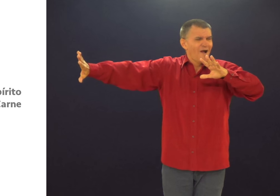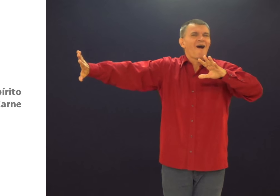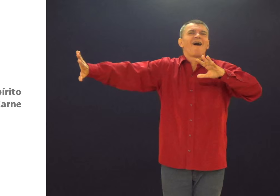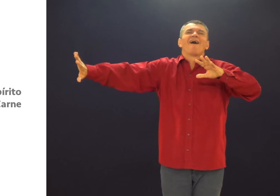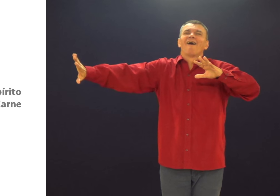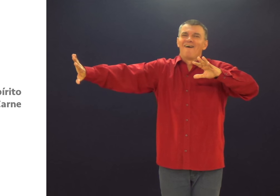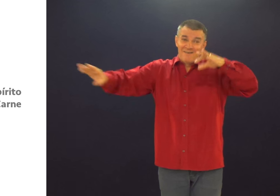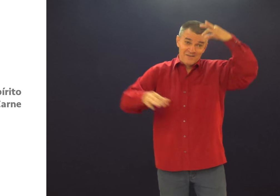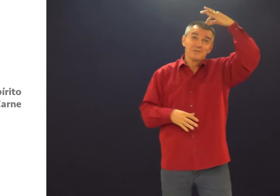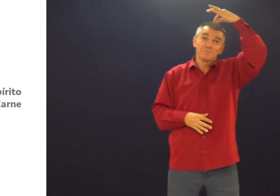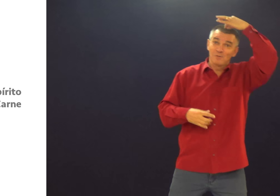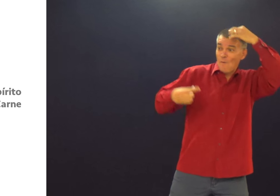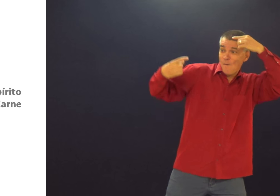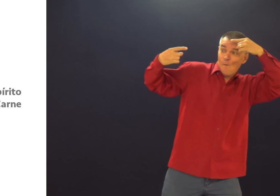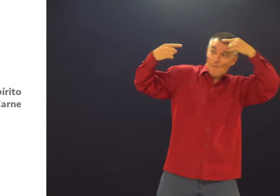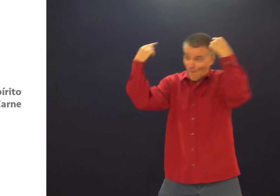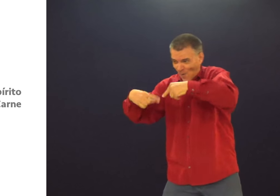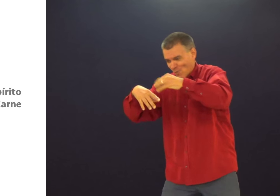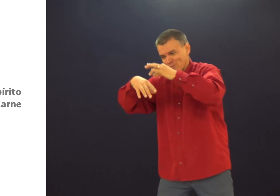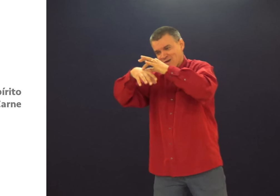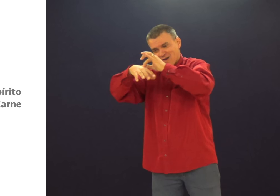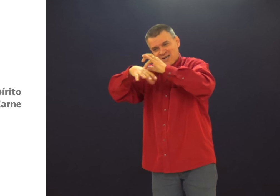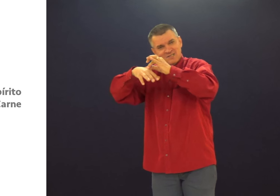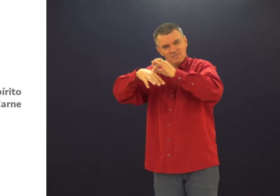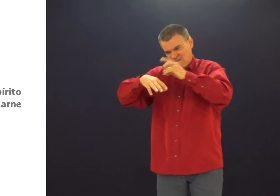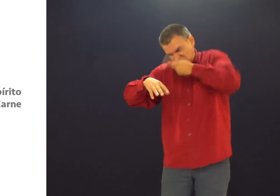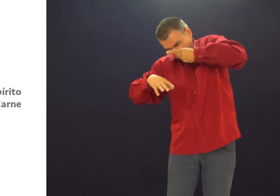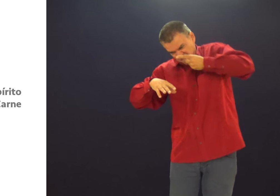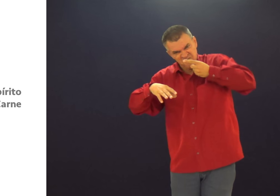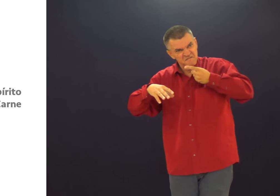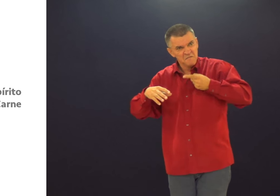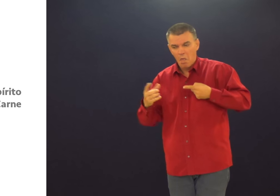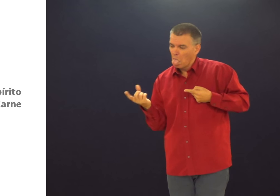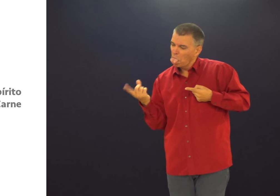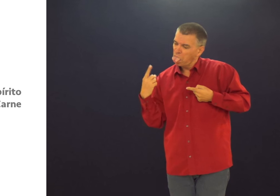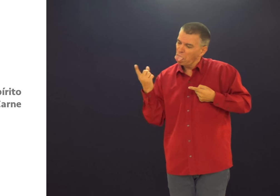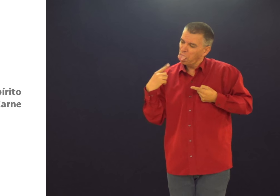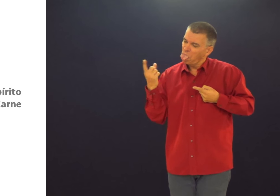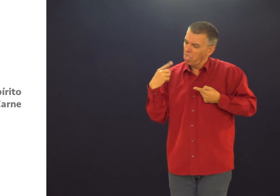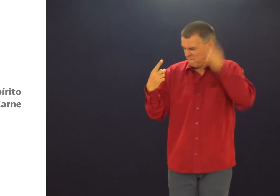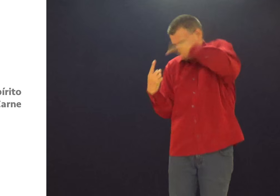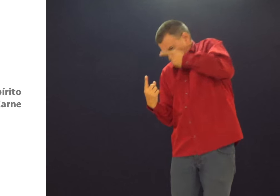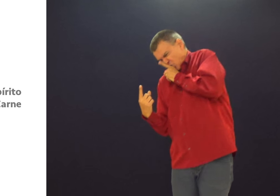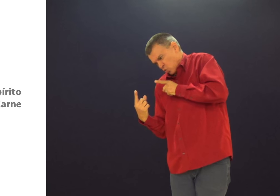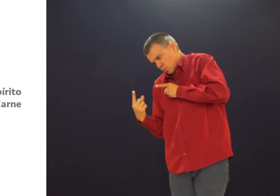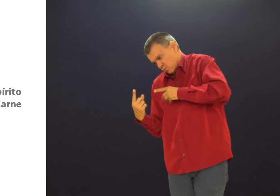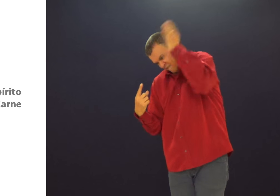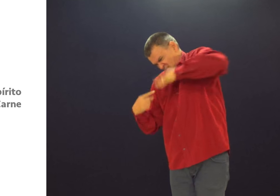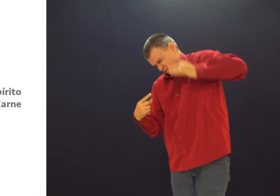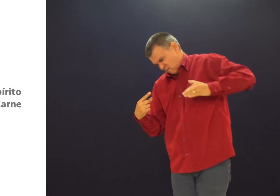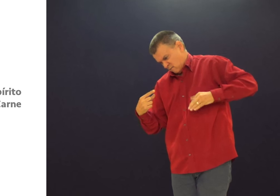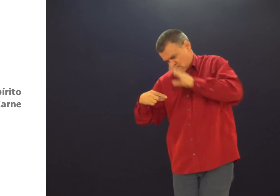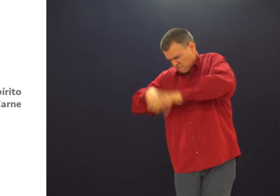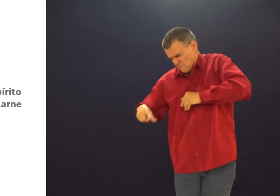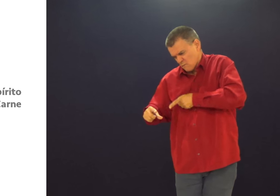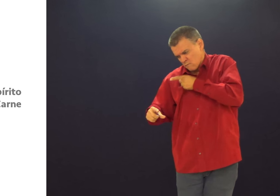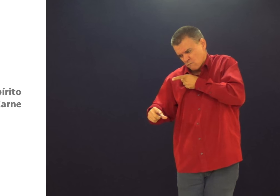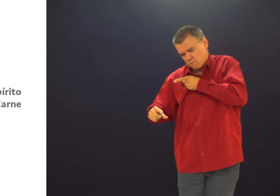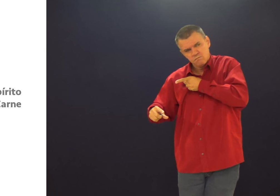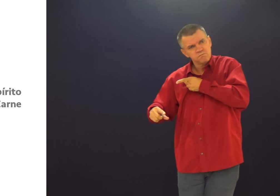mas você não quer aquilo parte de você. Aí sim, é o espírito contra a carne. Mandando na carne. Não é carne mandando o espírito. É o espírito mandando na